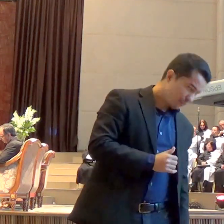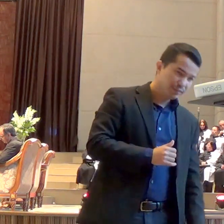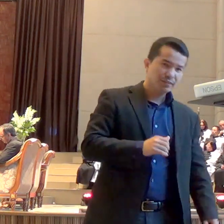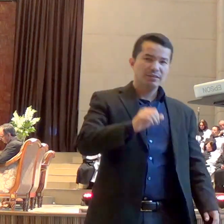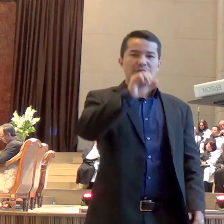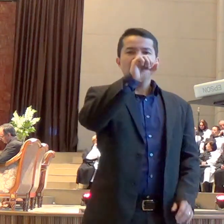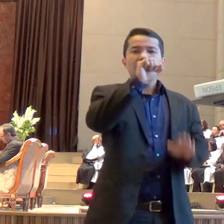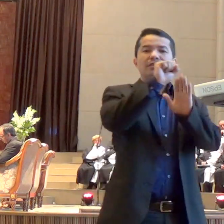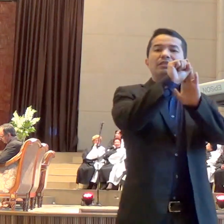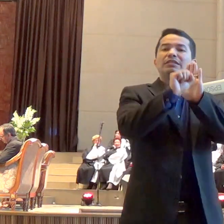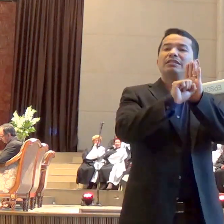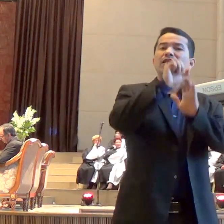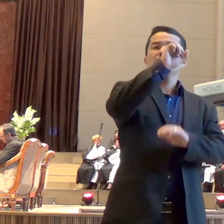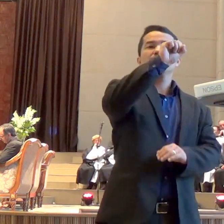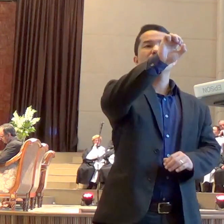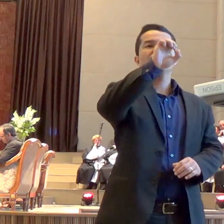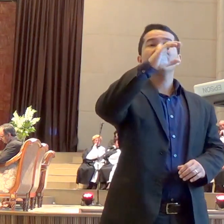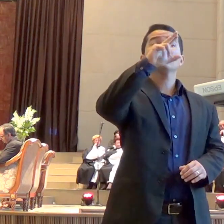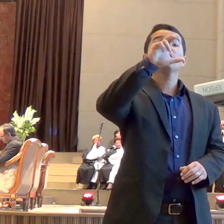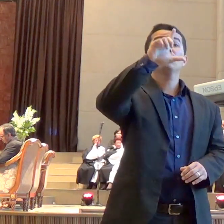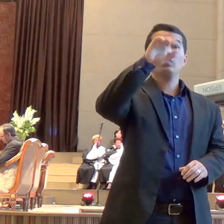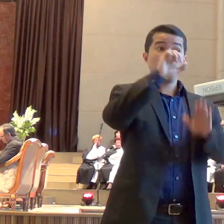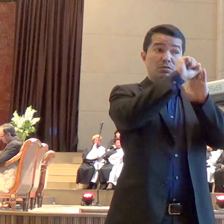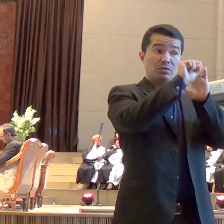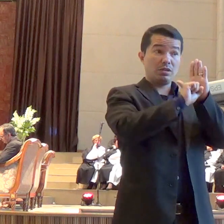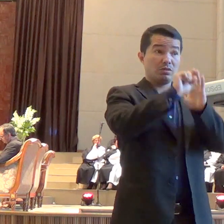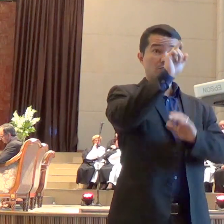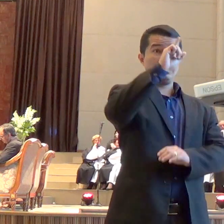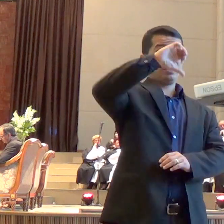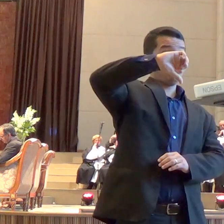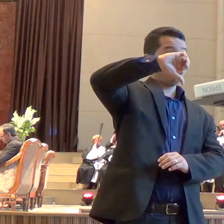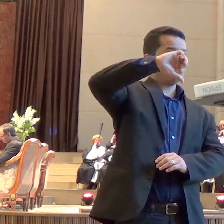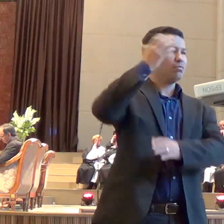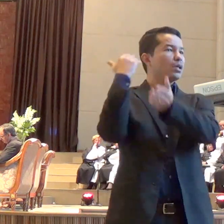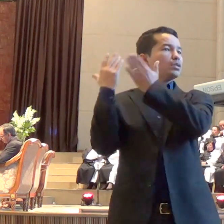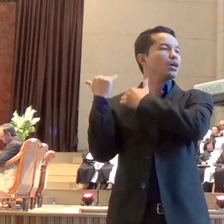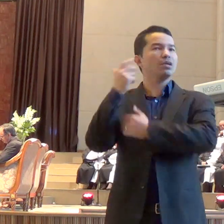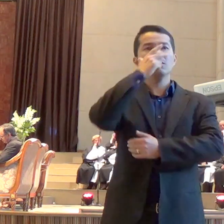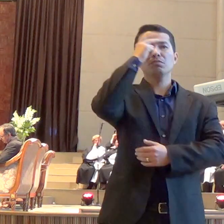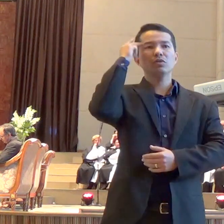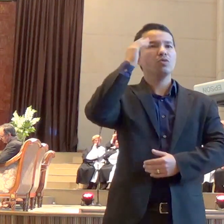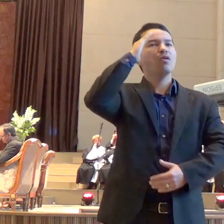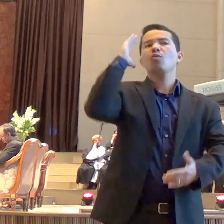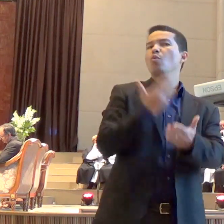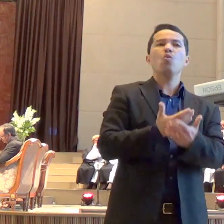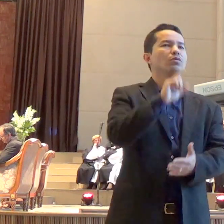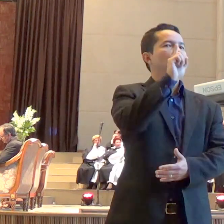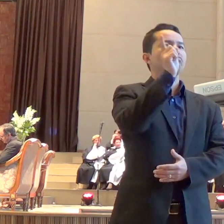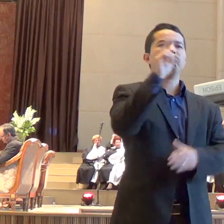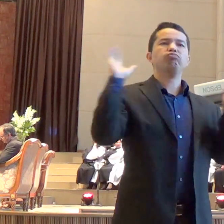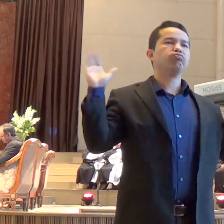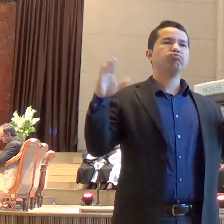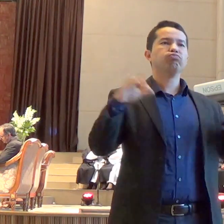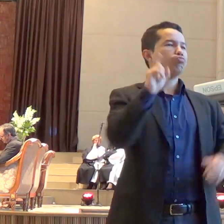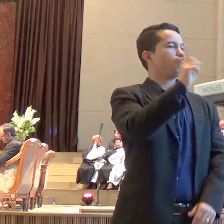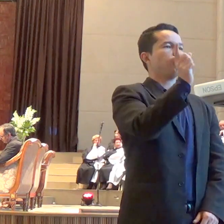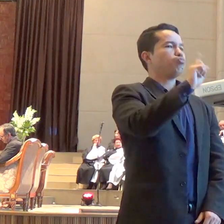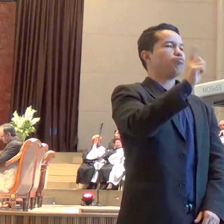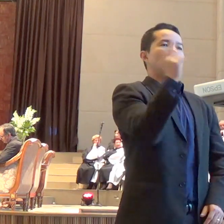muitas pessoas, inclusive cristãs, não acreditavam no ministério atuante dos anjos nos